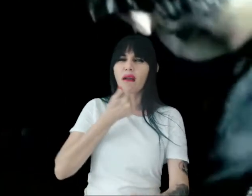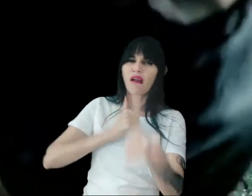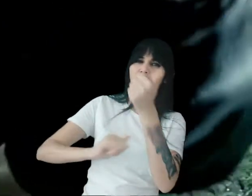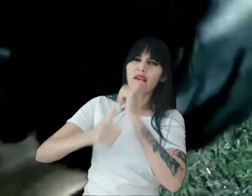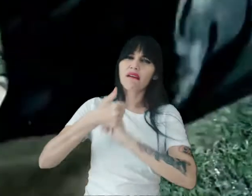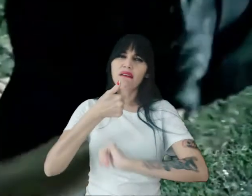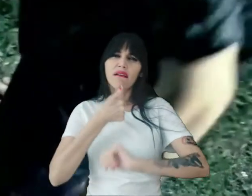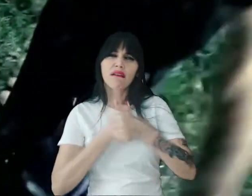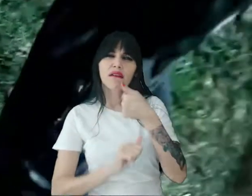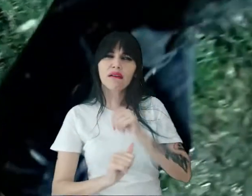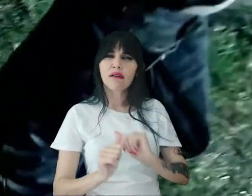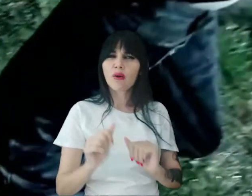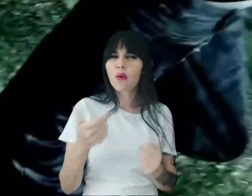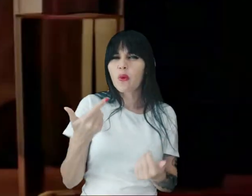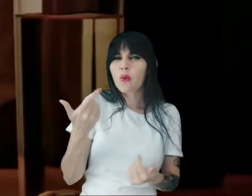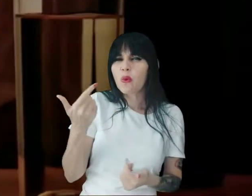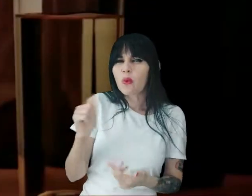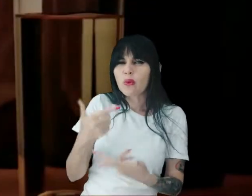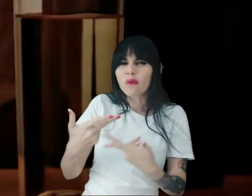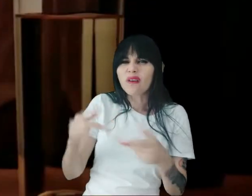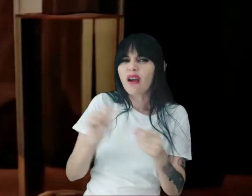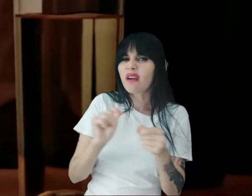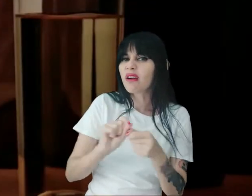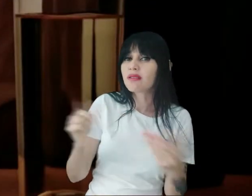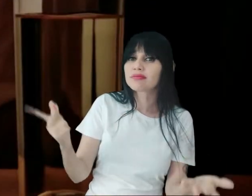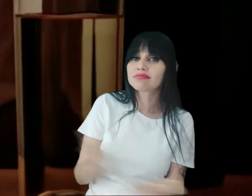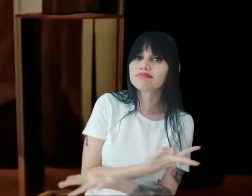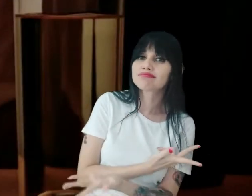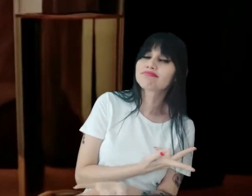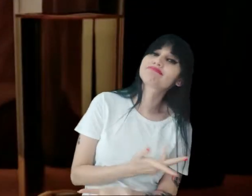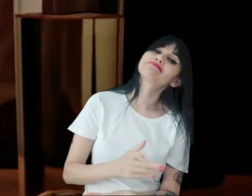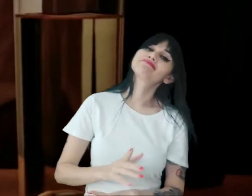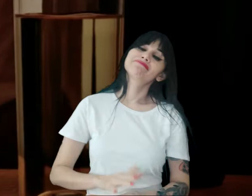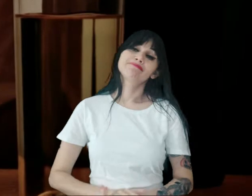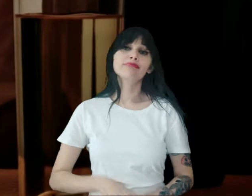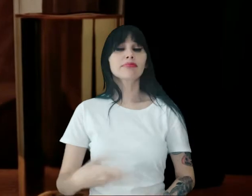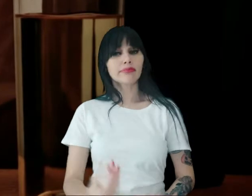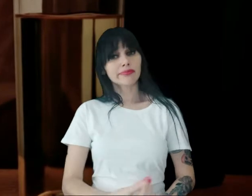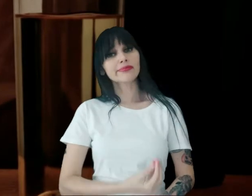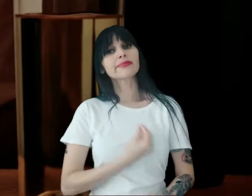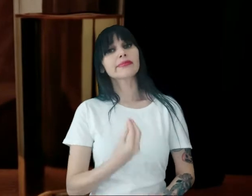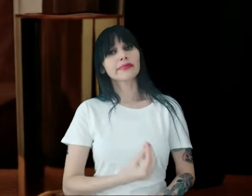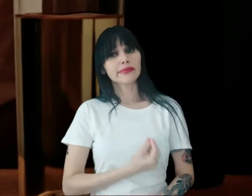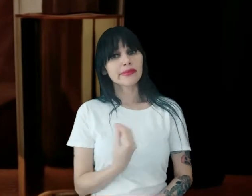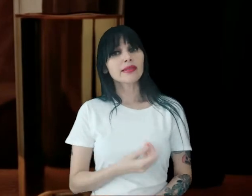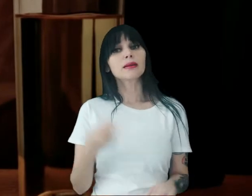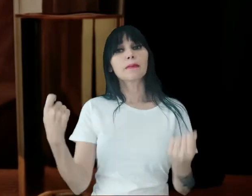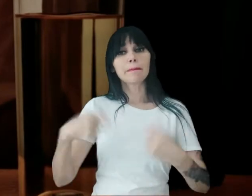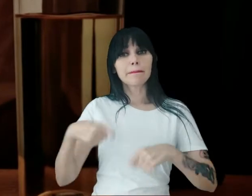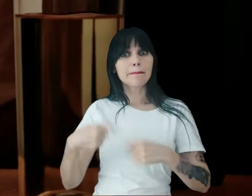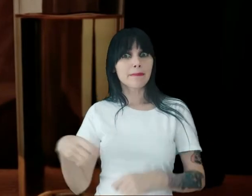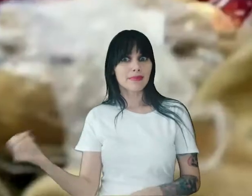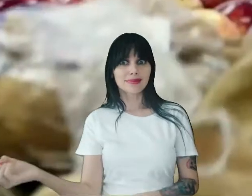arrastar Pelas lamas do vício? Nesta vida então Temos uma nova